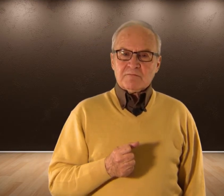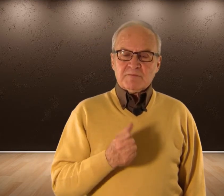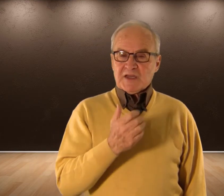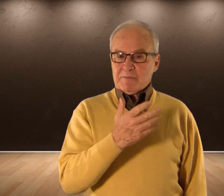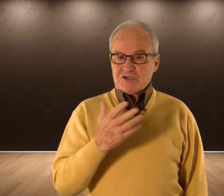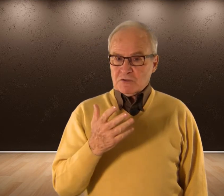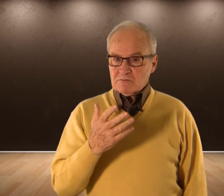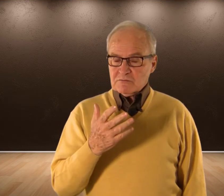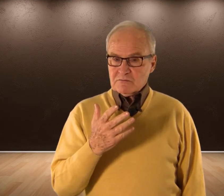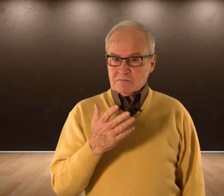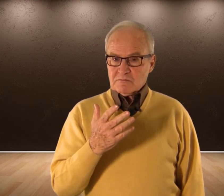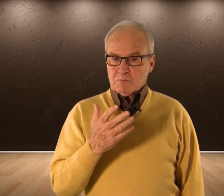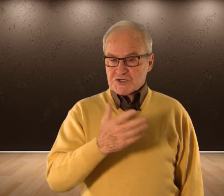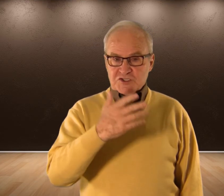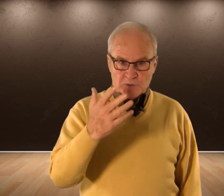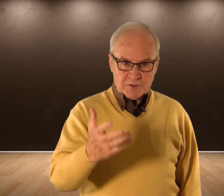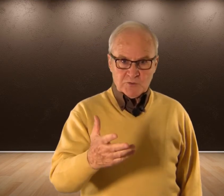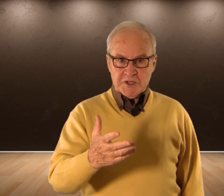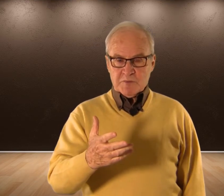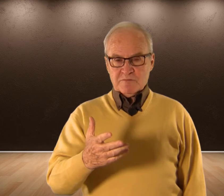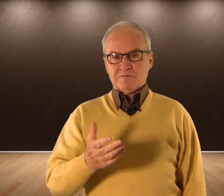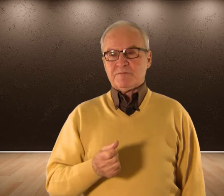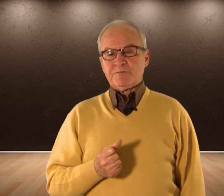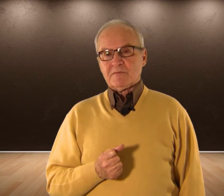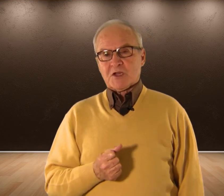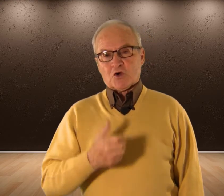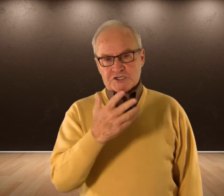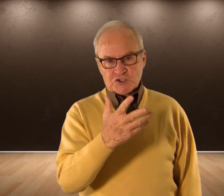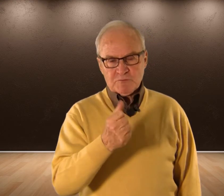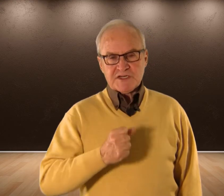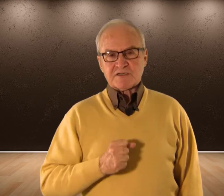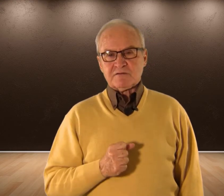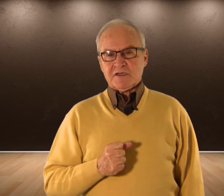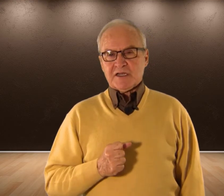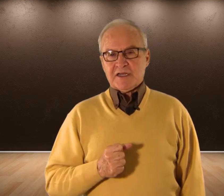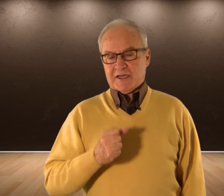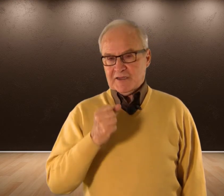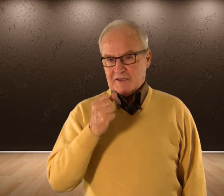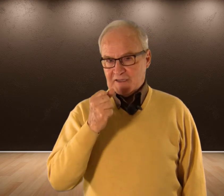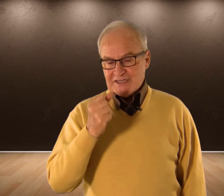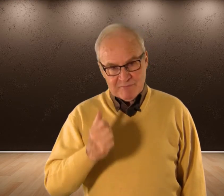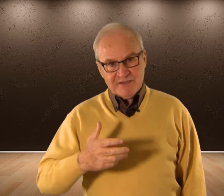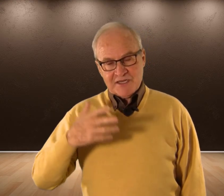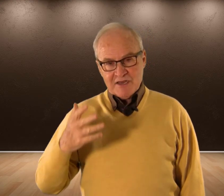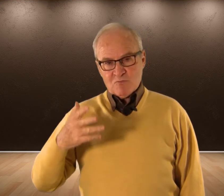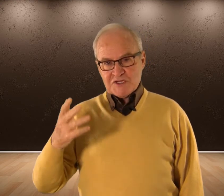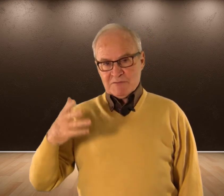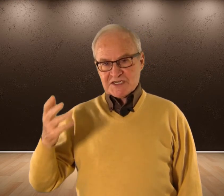¿Qué pasó? Pues que estuvieron un tiempo Con estos hombres Que también tenían Mucha más